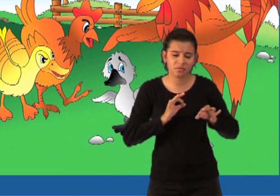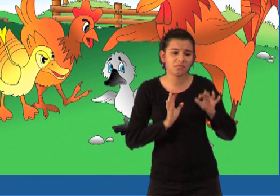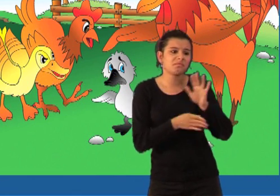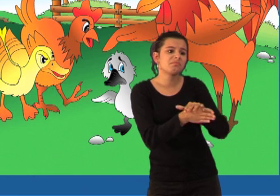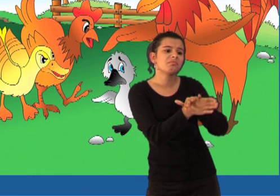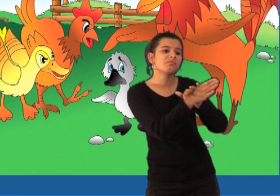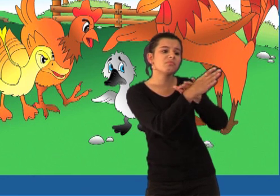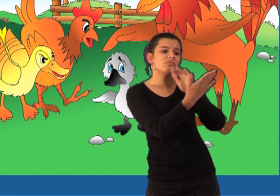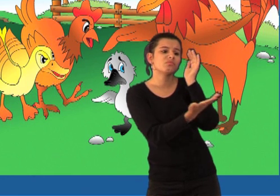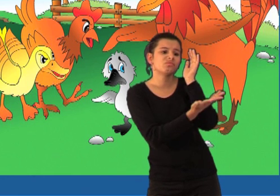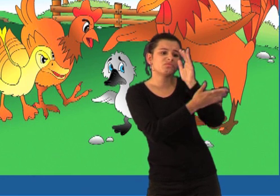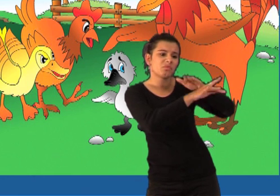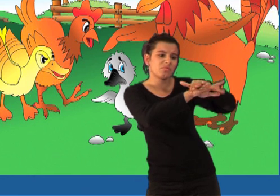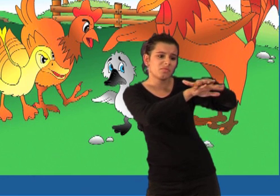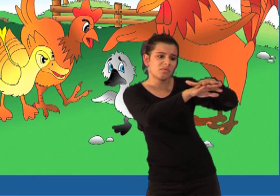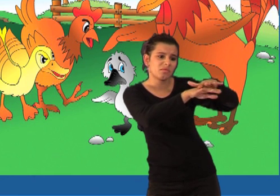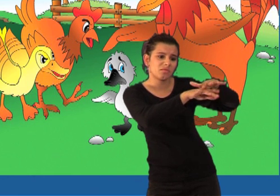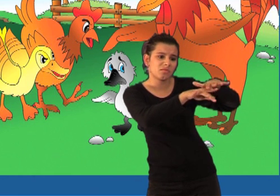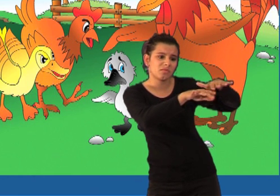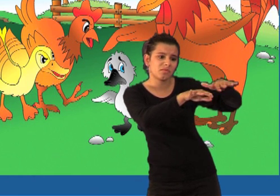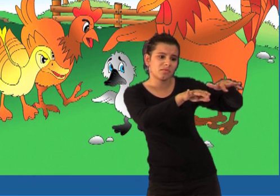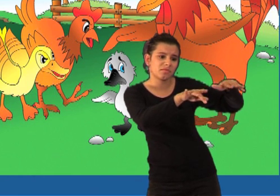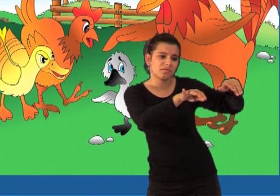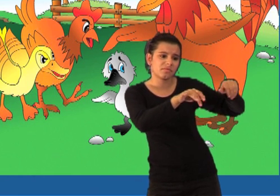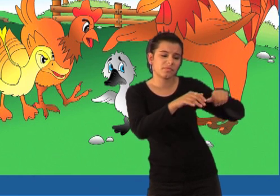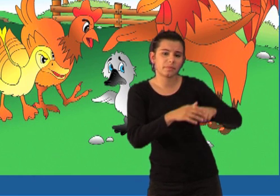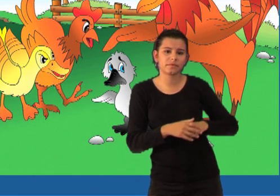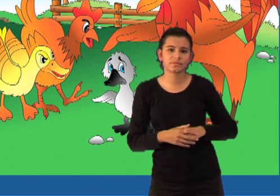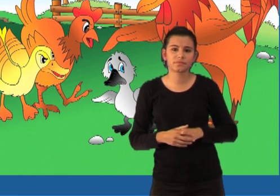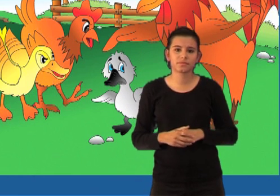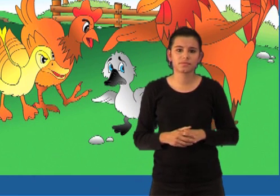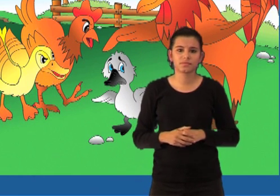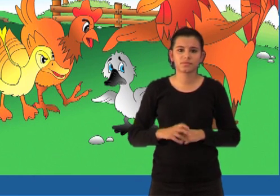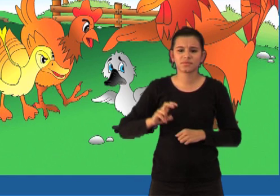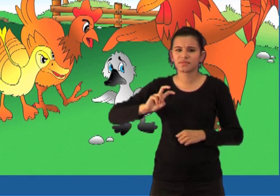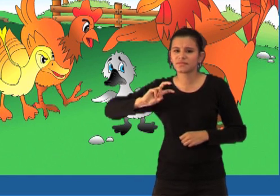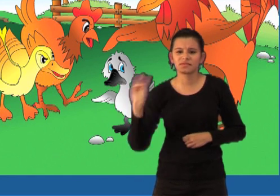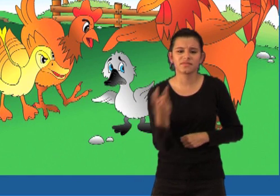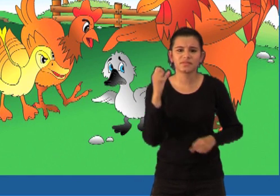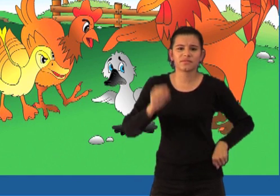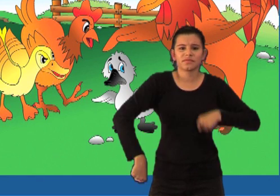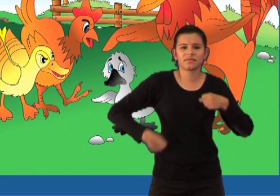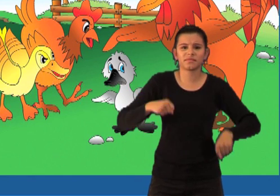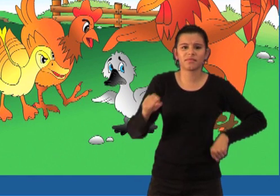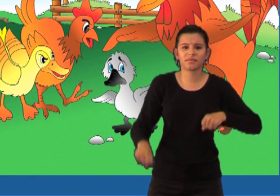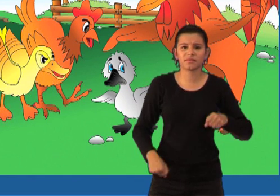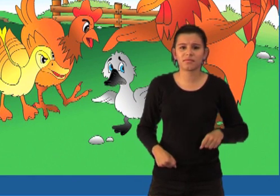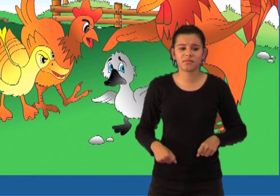Nitko ga nije volio. Pače je bilo tužno. Odgegalo je u šumu